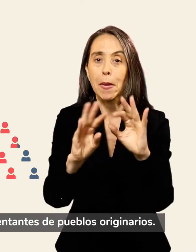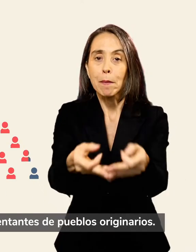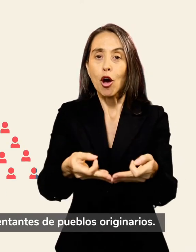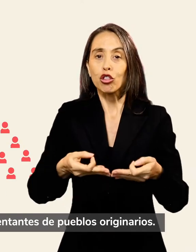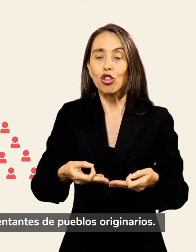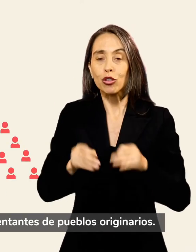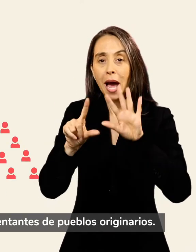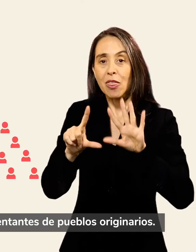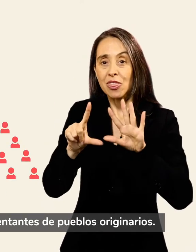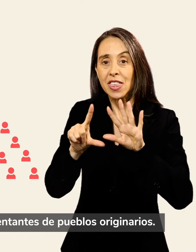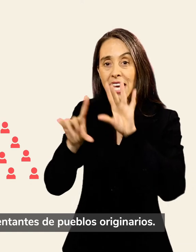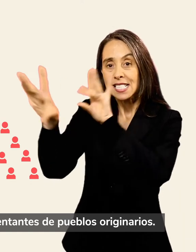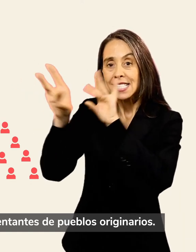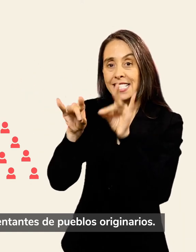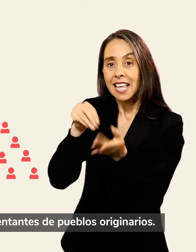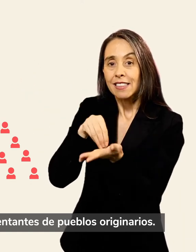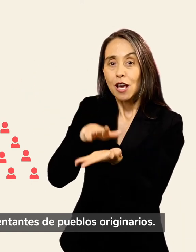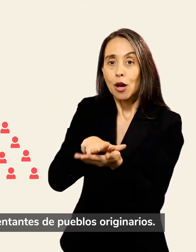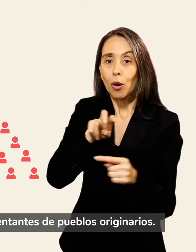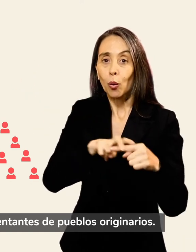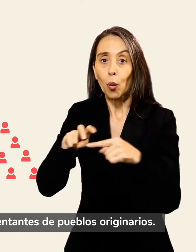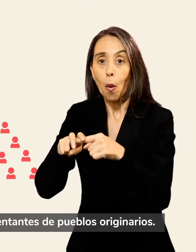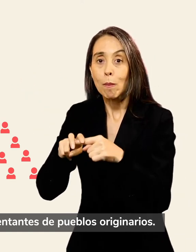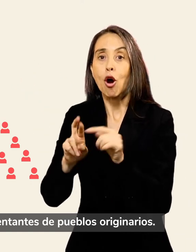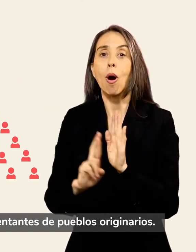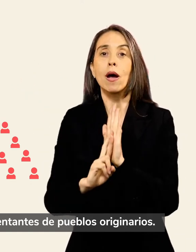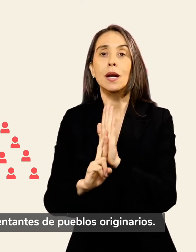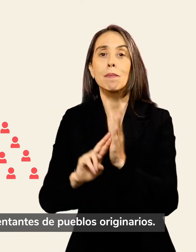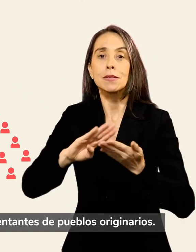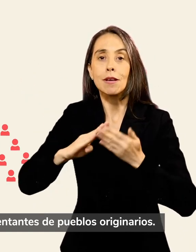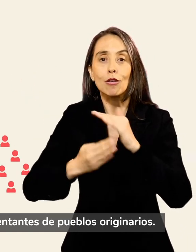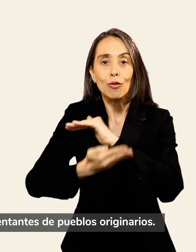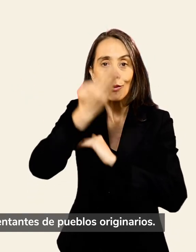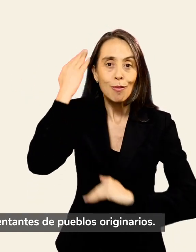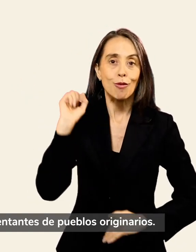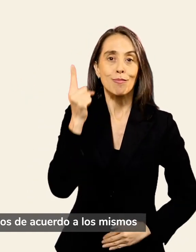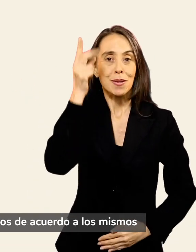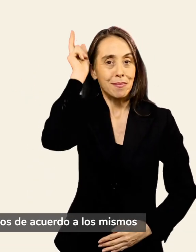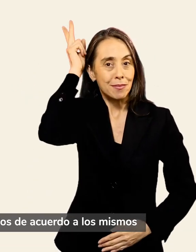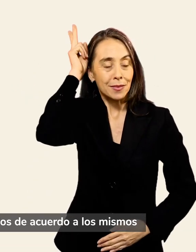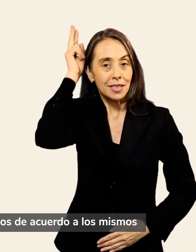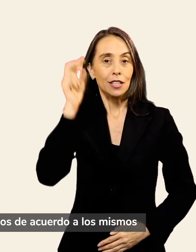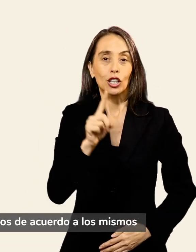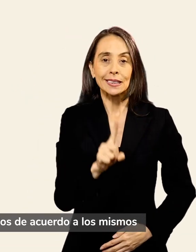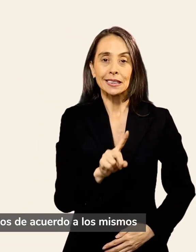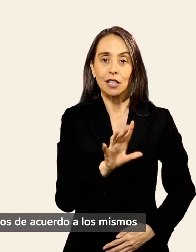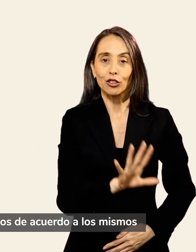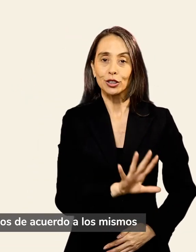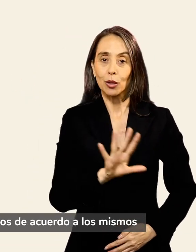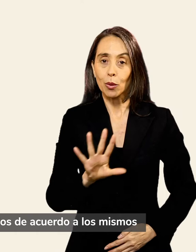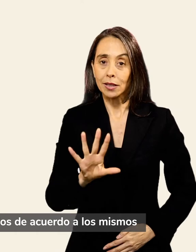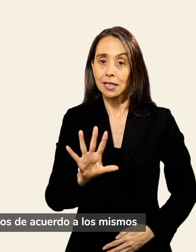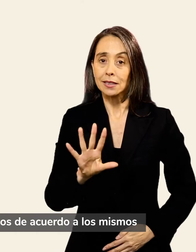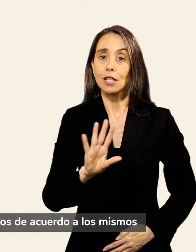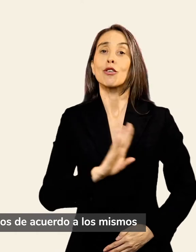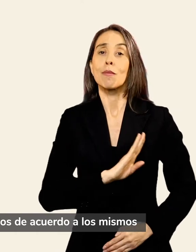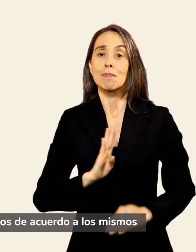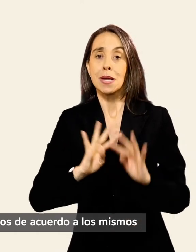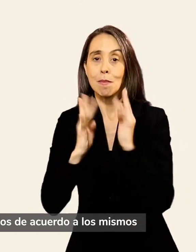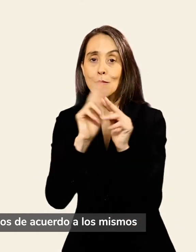cupos están reservados para representantes de pueblos originarios. Los 155 constituyentes serán elegidos